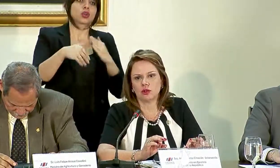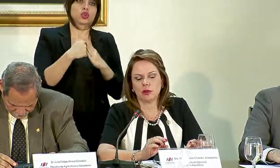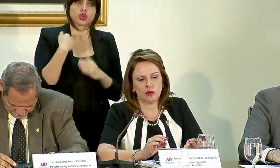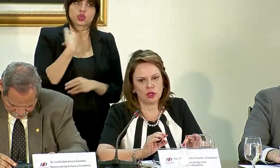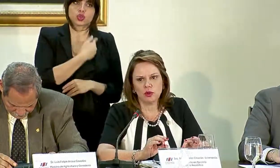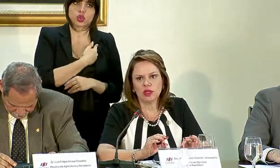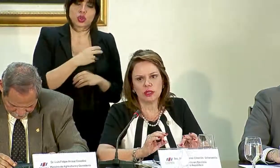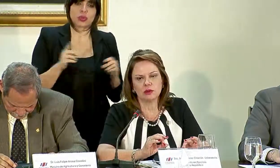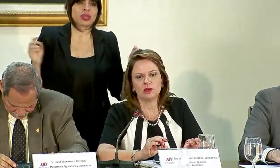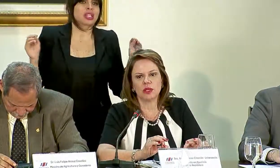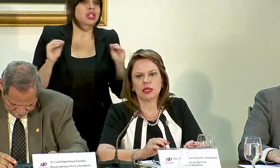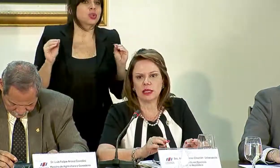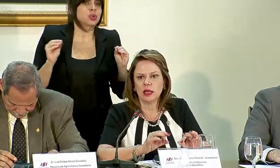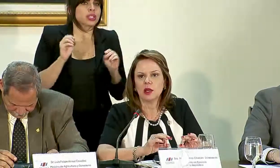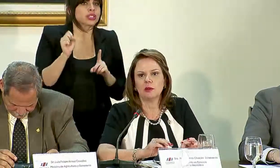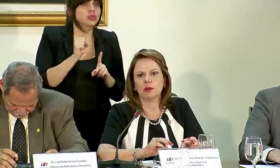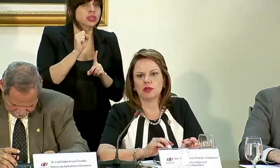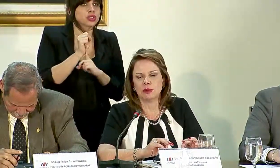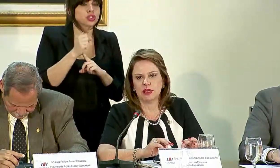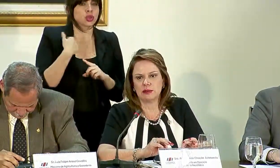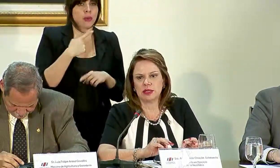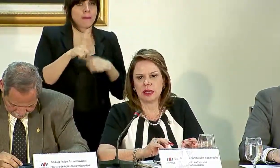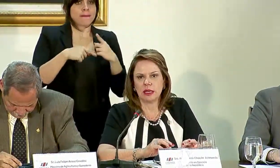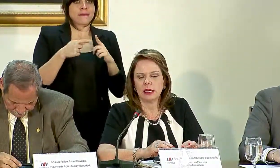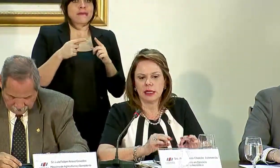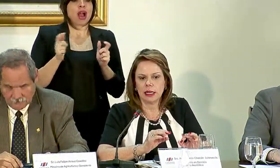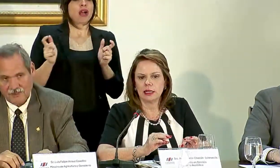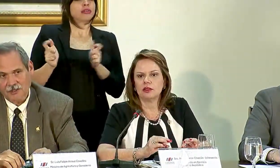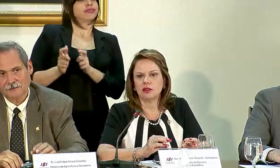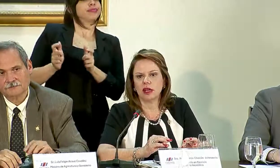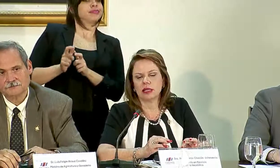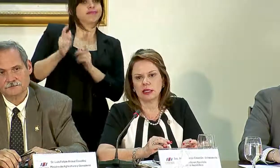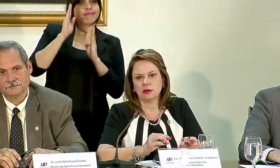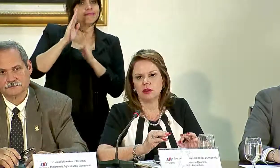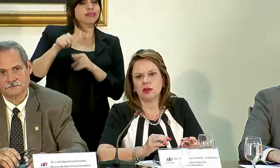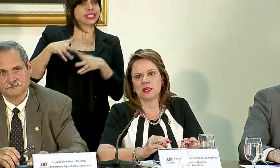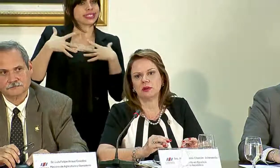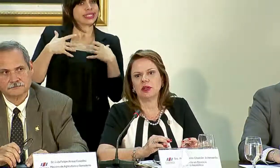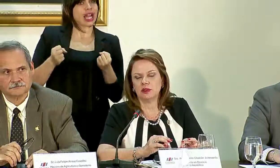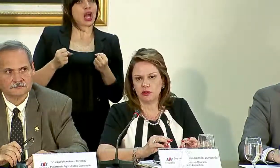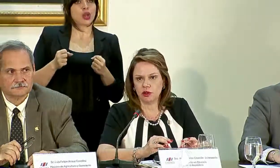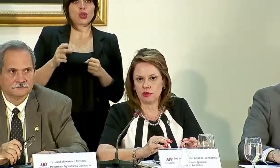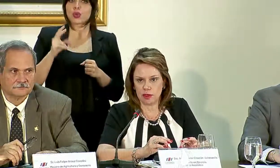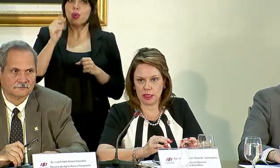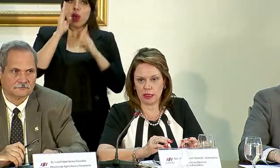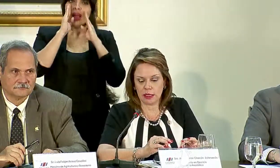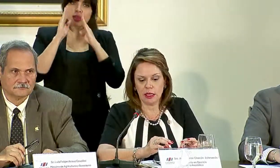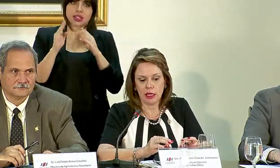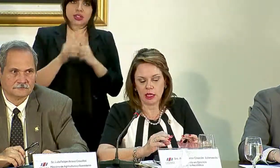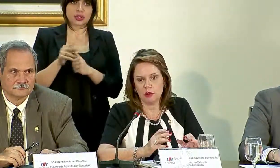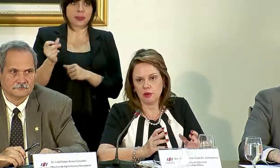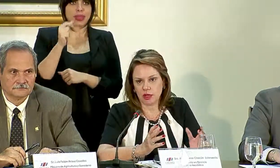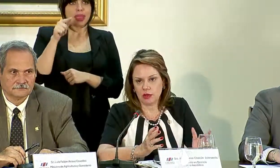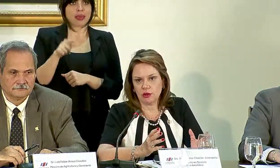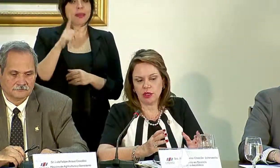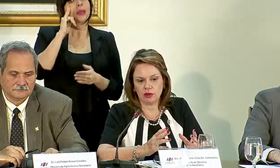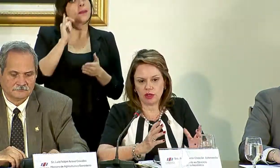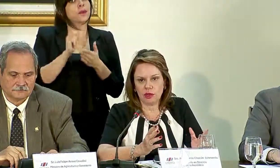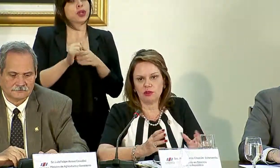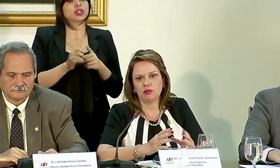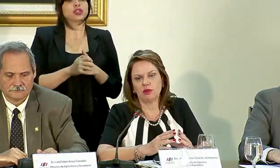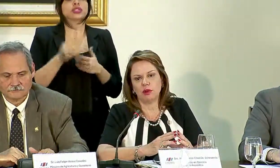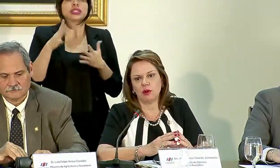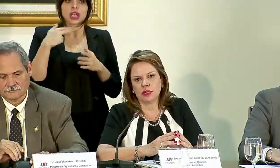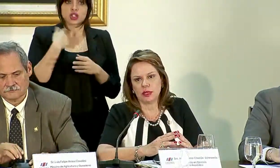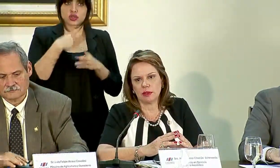nosotros. Bajo ninguna circunstancia vamos a minimizar que la atención a la salud no va a ser una atención inmediata y por lo tanto en